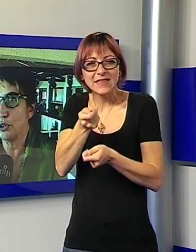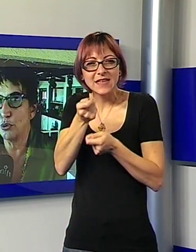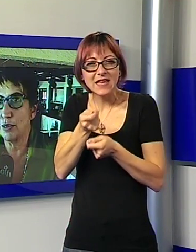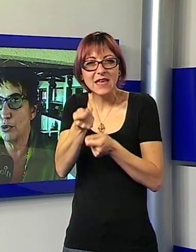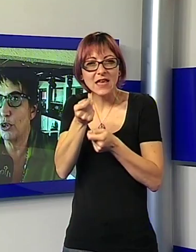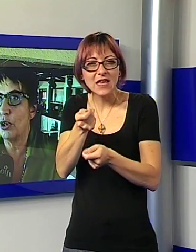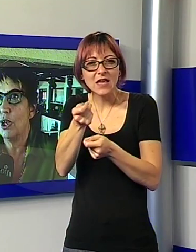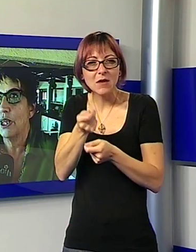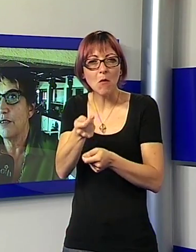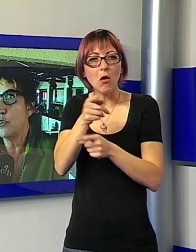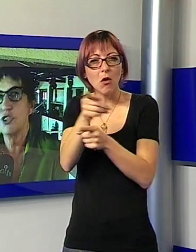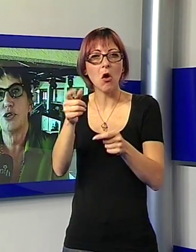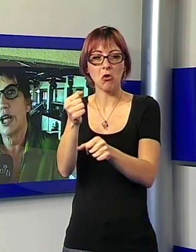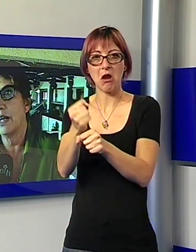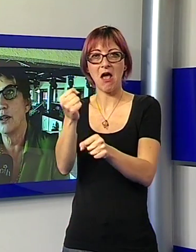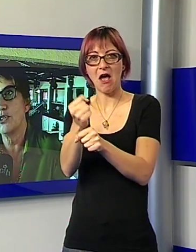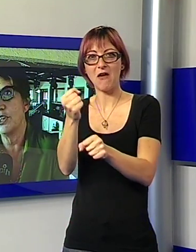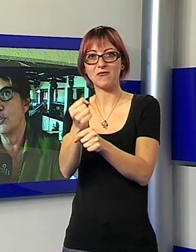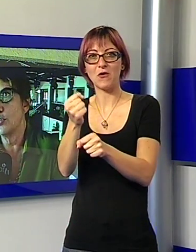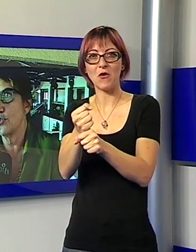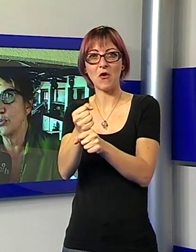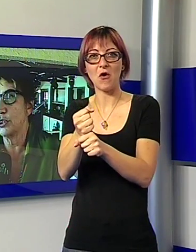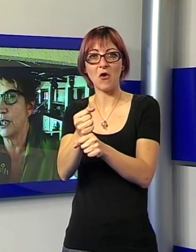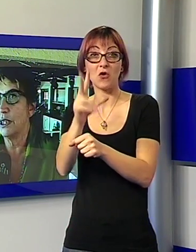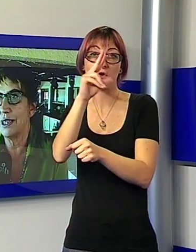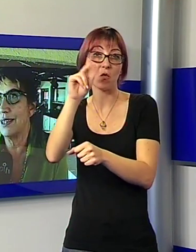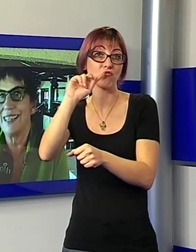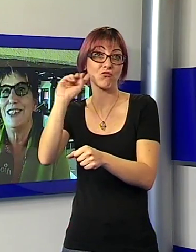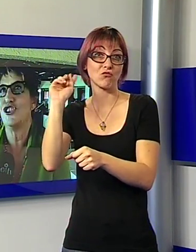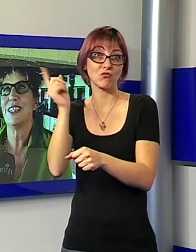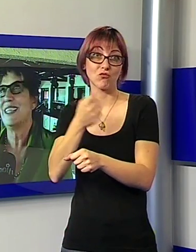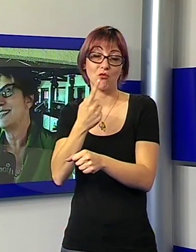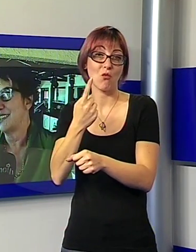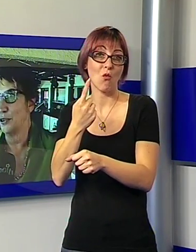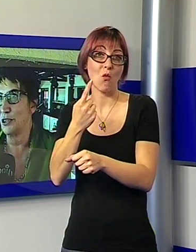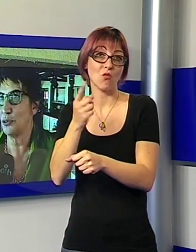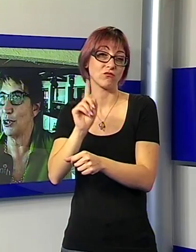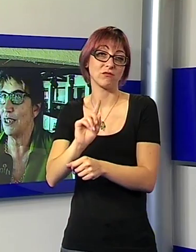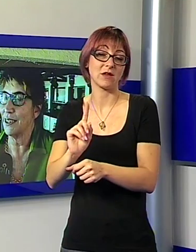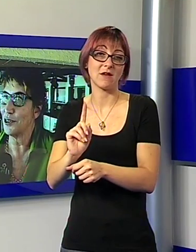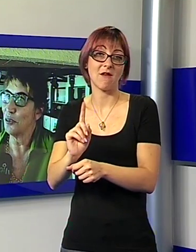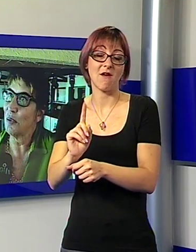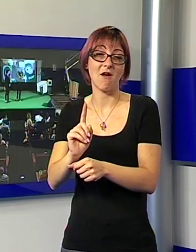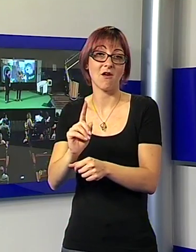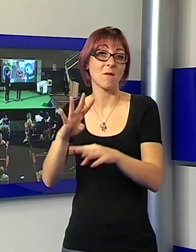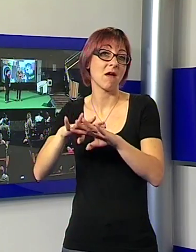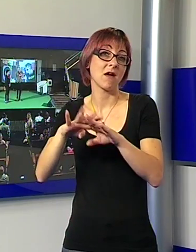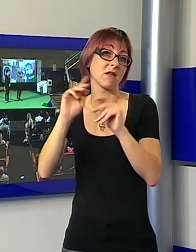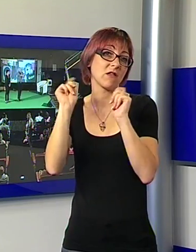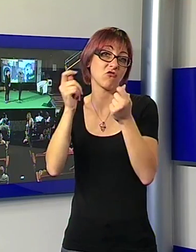di un lavoro che forse non è così riconosciuto dalle reti generaliste, come si suol dire, insomma. Nel